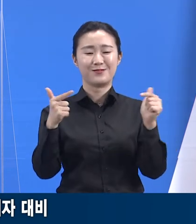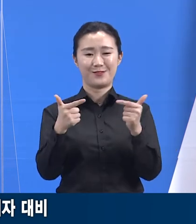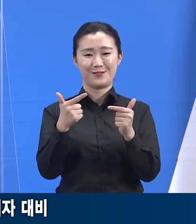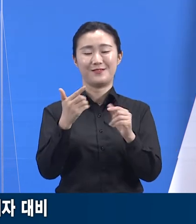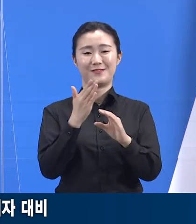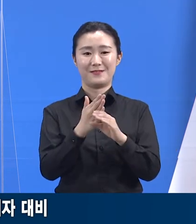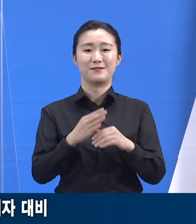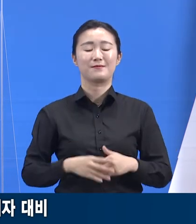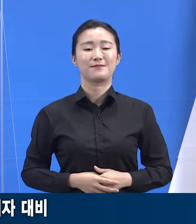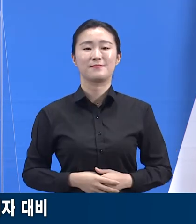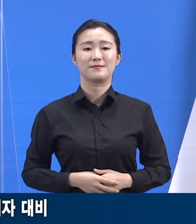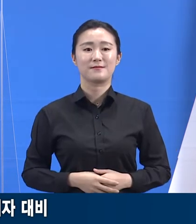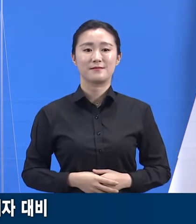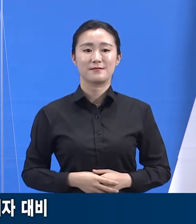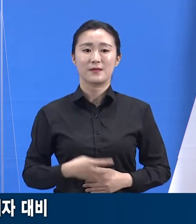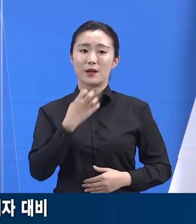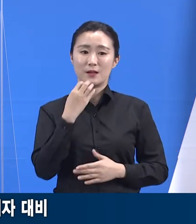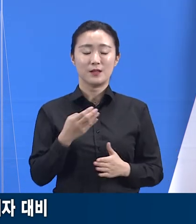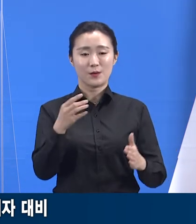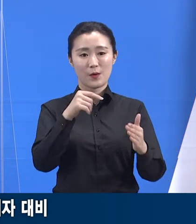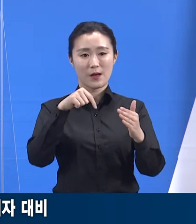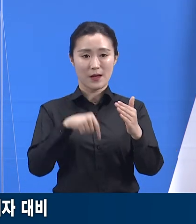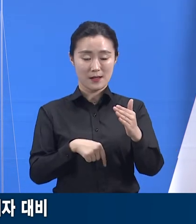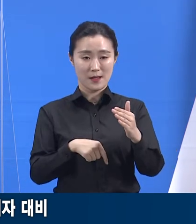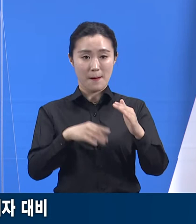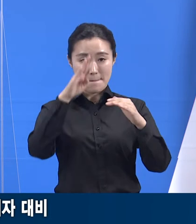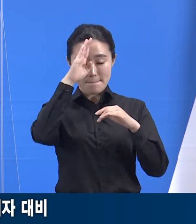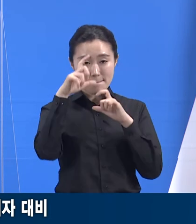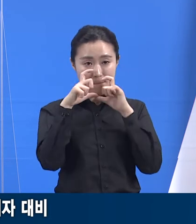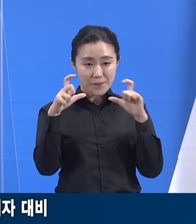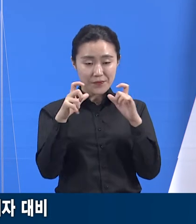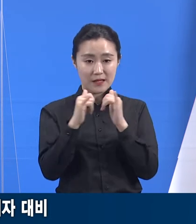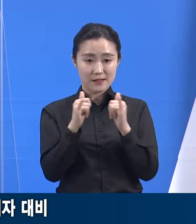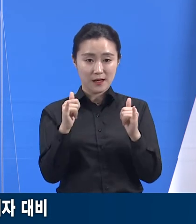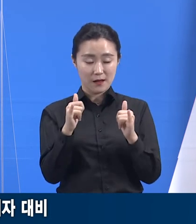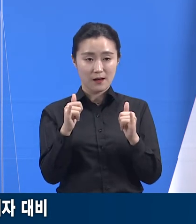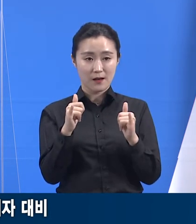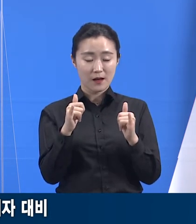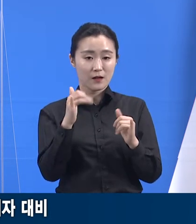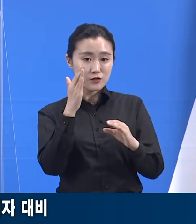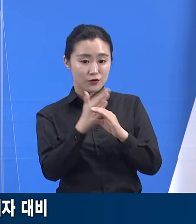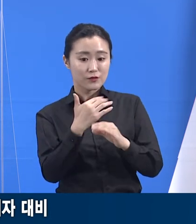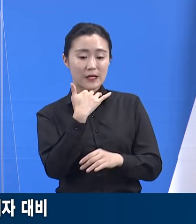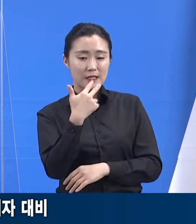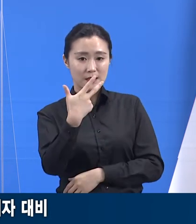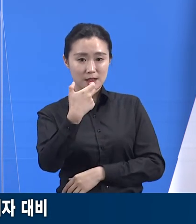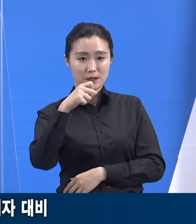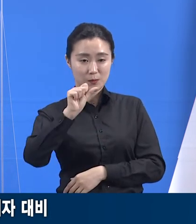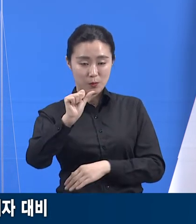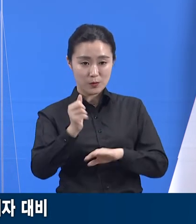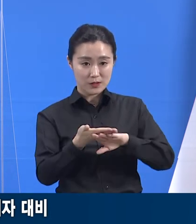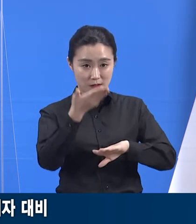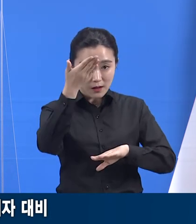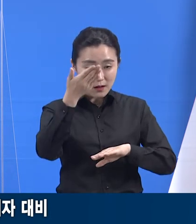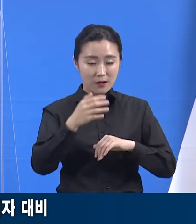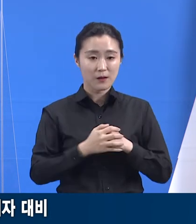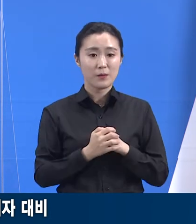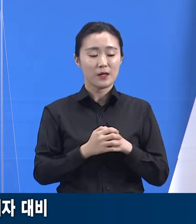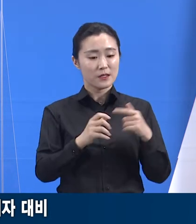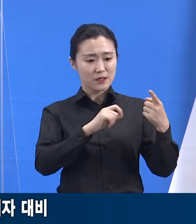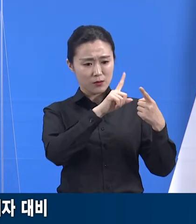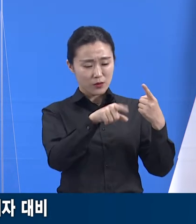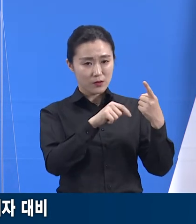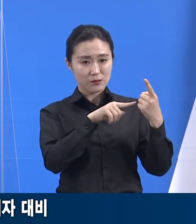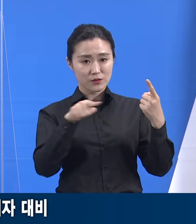동의 전체 확진자 중 75세 이상 감염자의 비율은 1월에 5.4%, 2월에 5.0%,